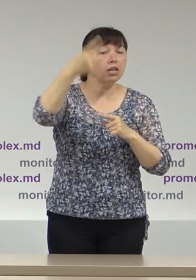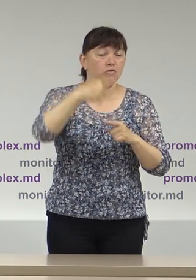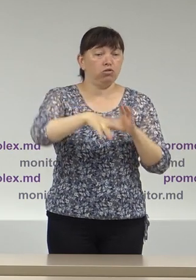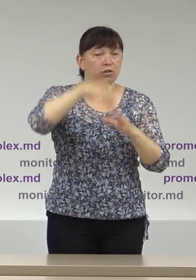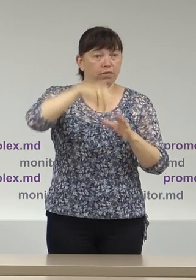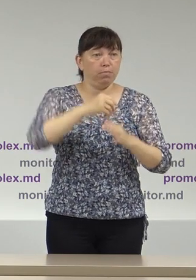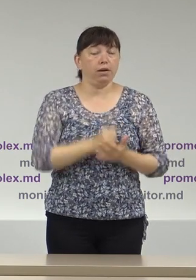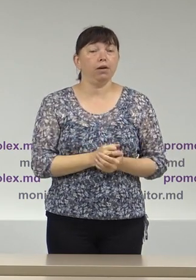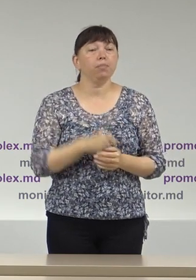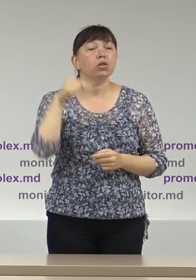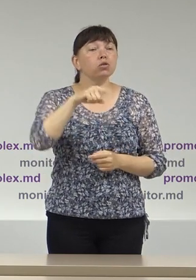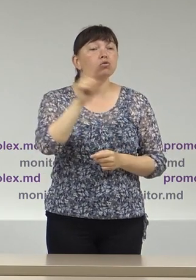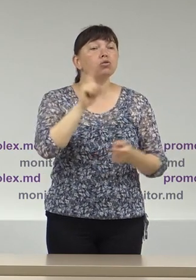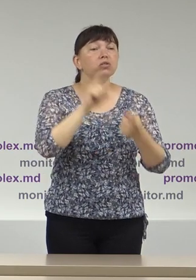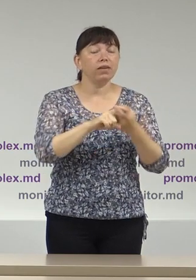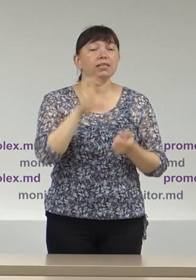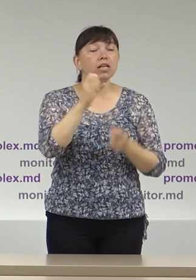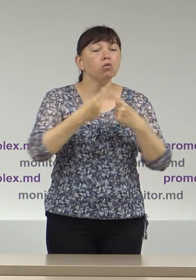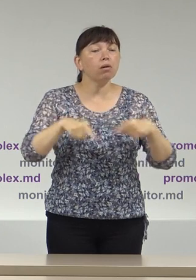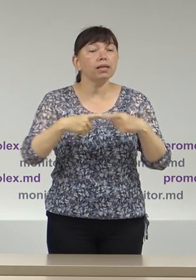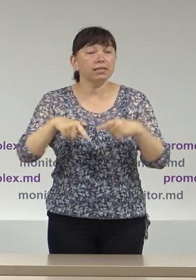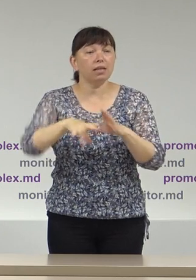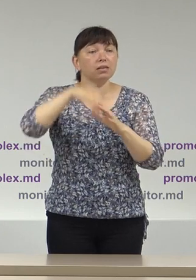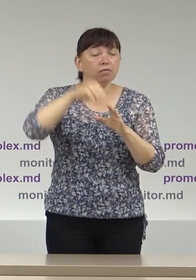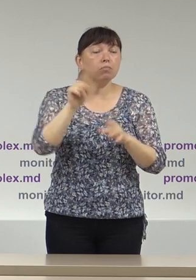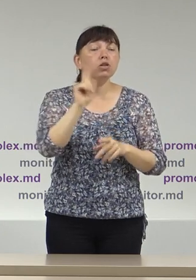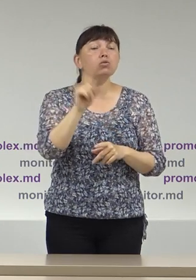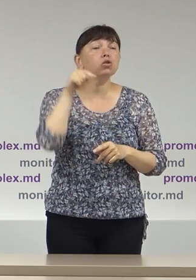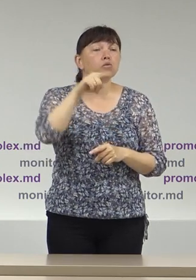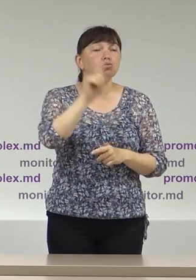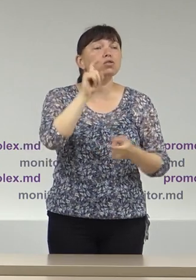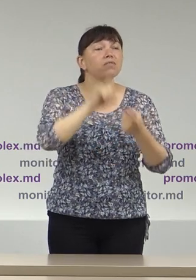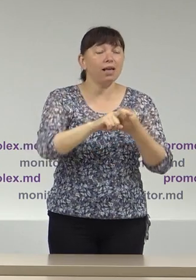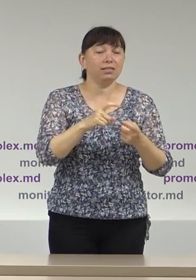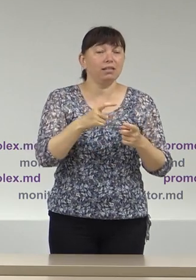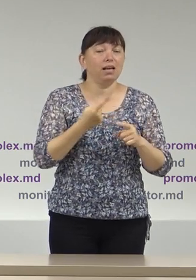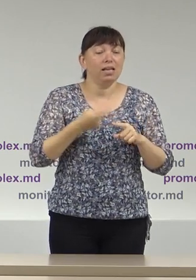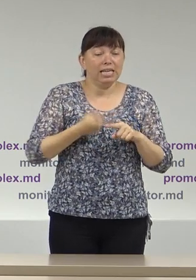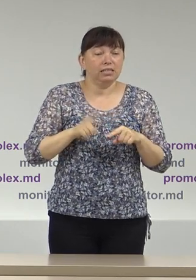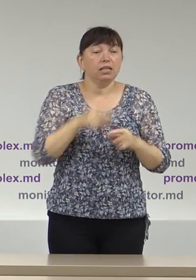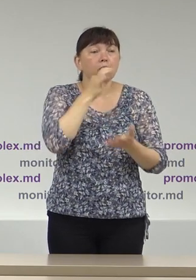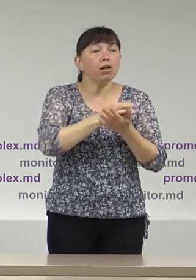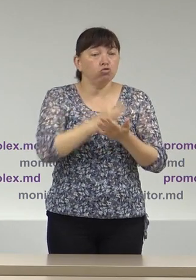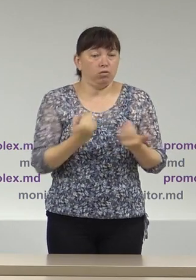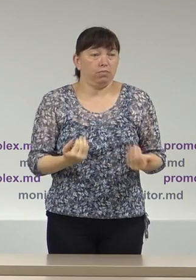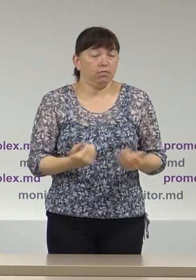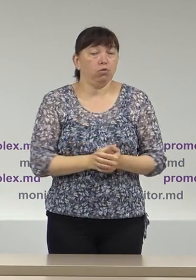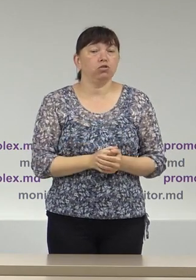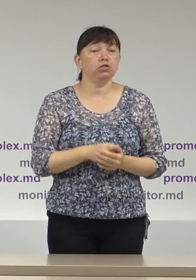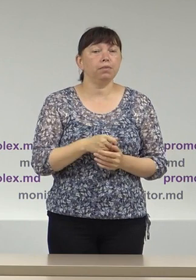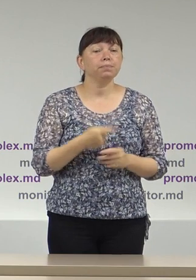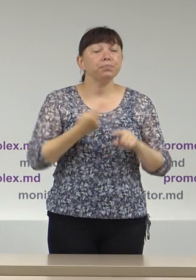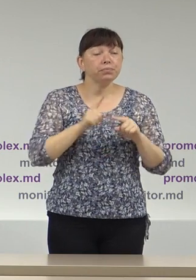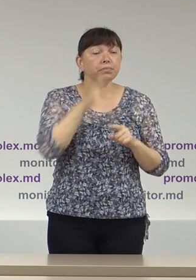organele electorale și activitatea acestora în perioada de referință a raportului. În perioada